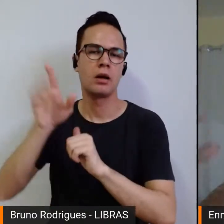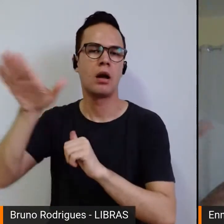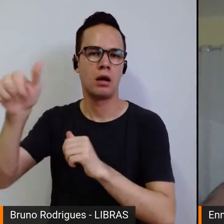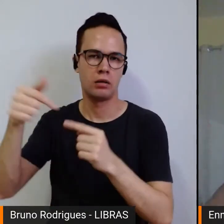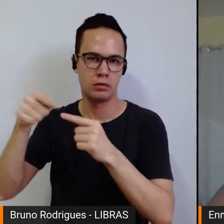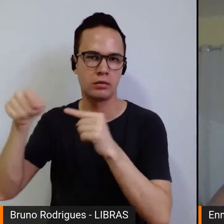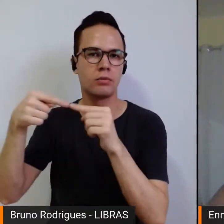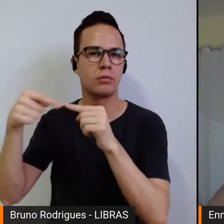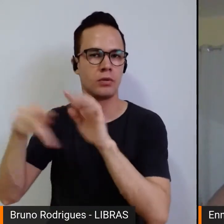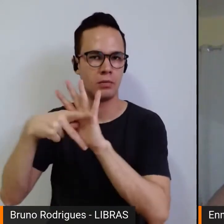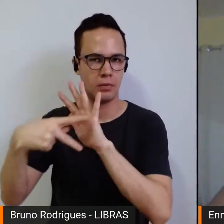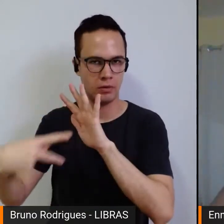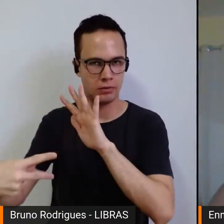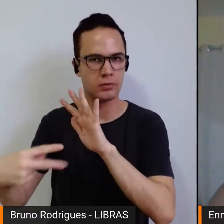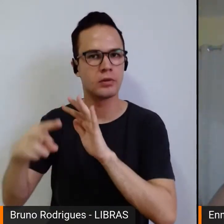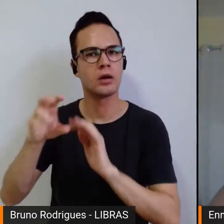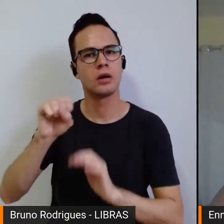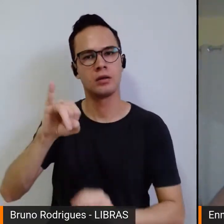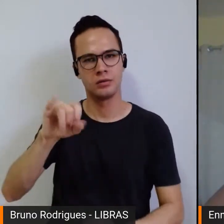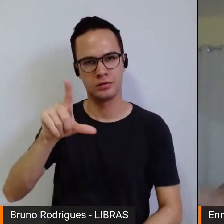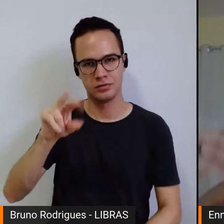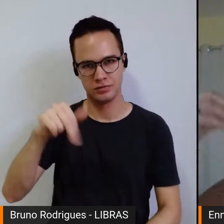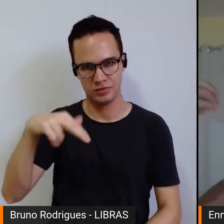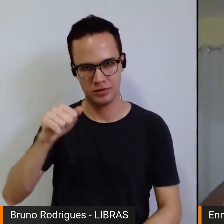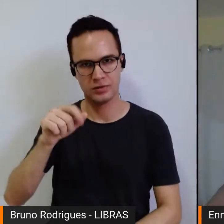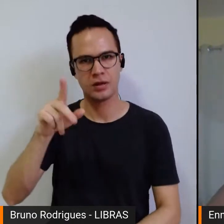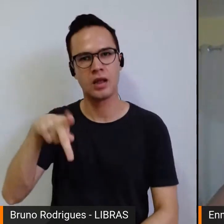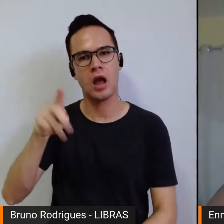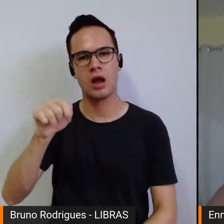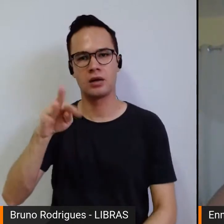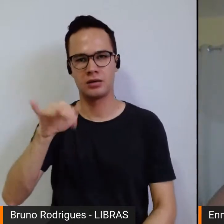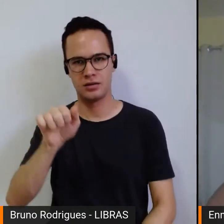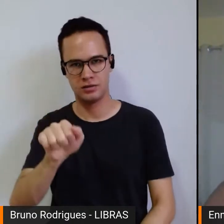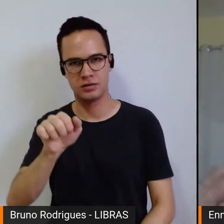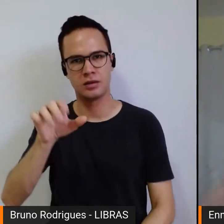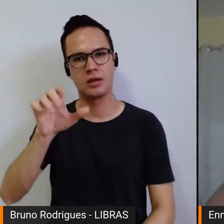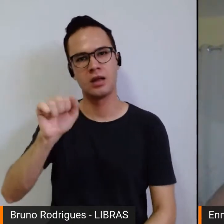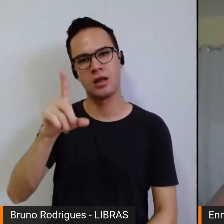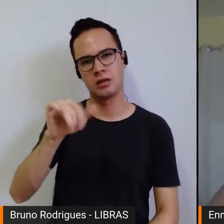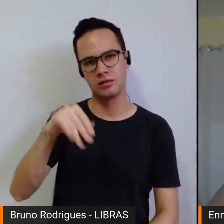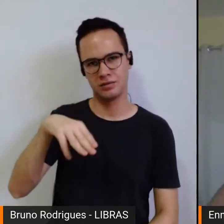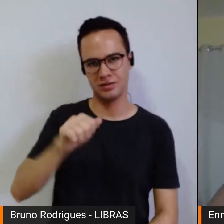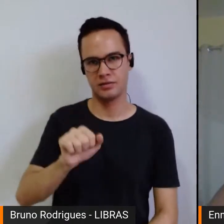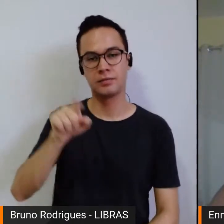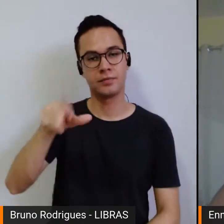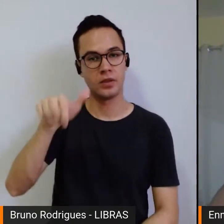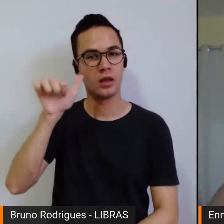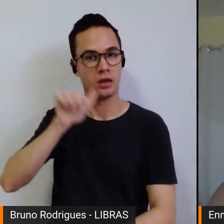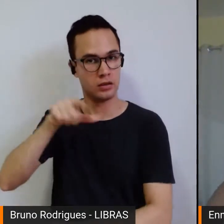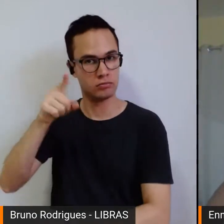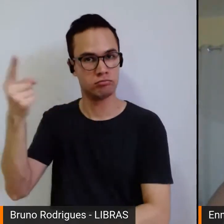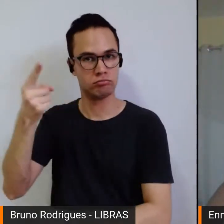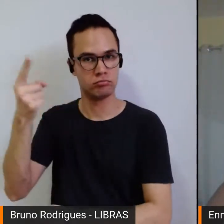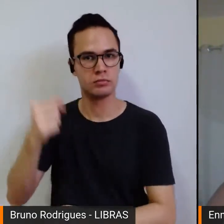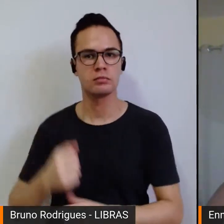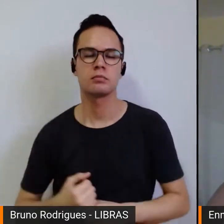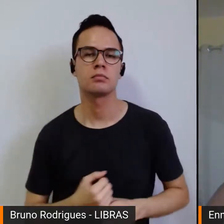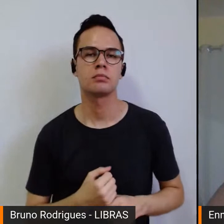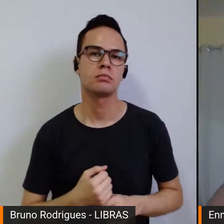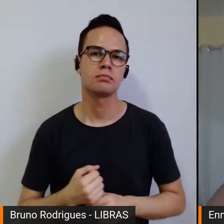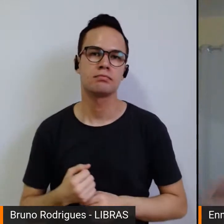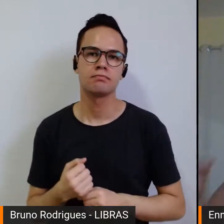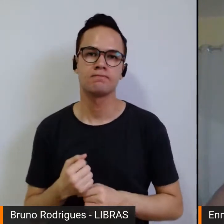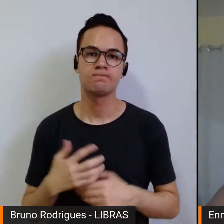discutir, vai olhar a Silvana, vai olhar a Kátia, vai olhar a Altma, pessoas que são referências mesmo. E aí,